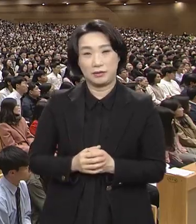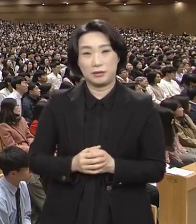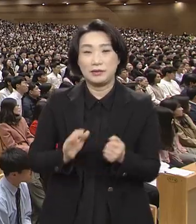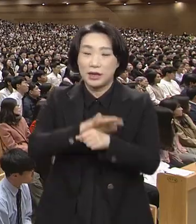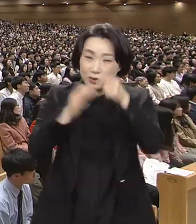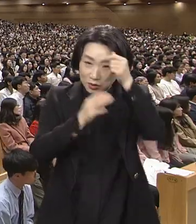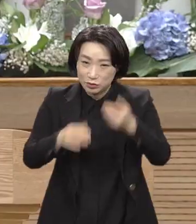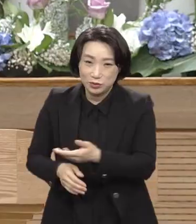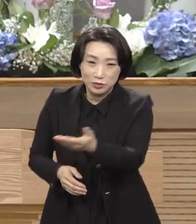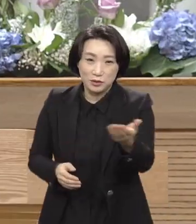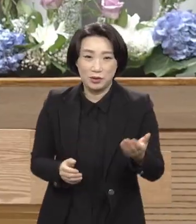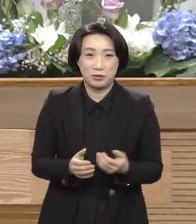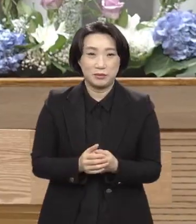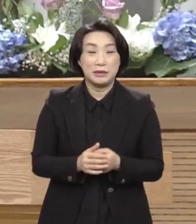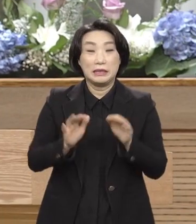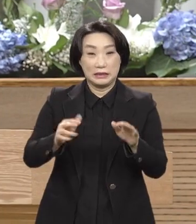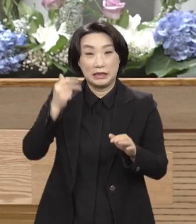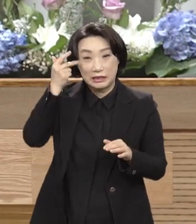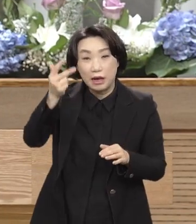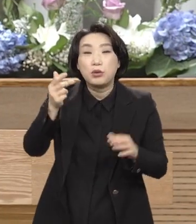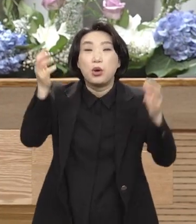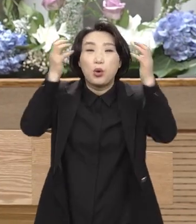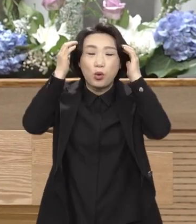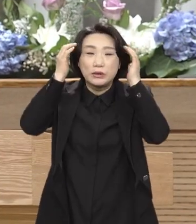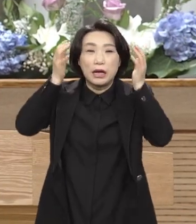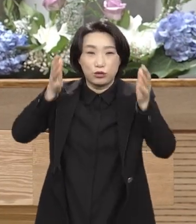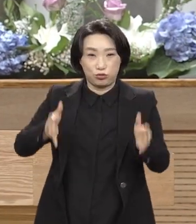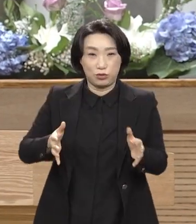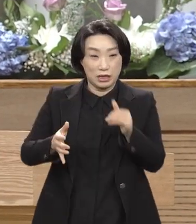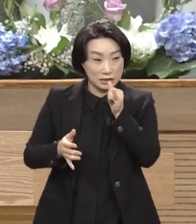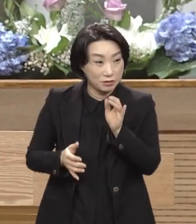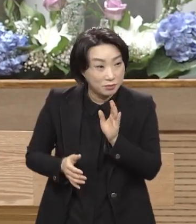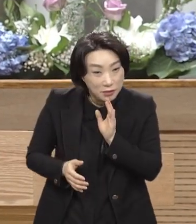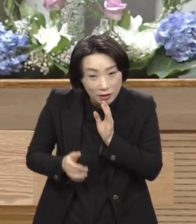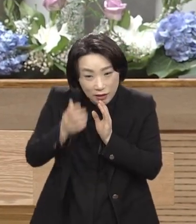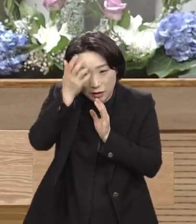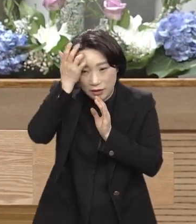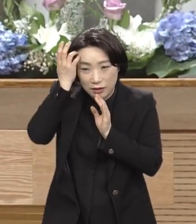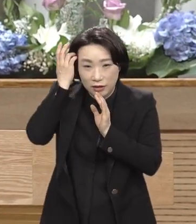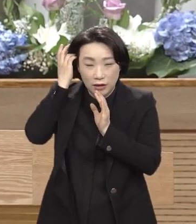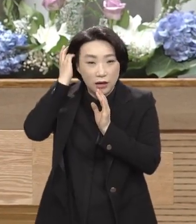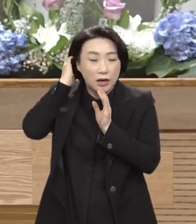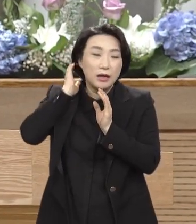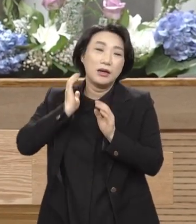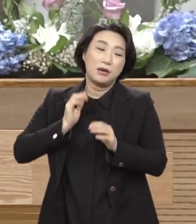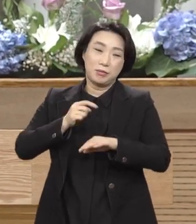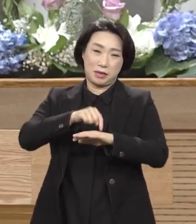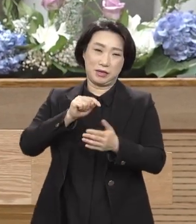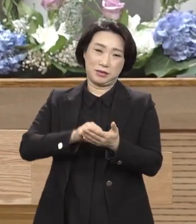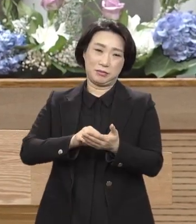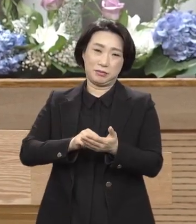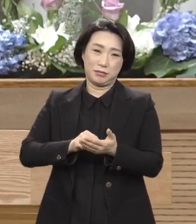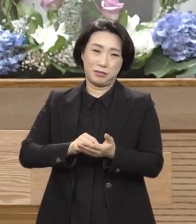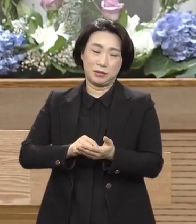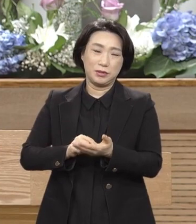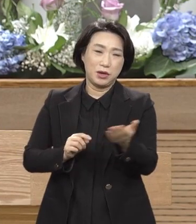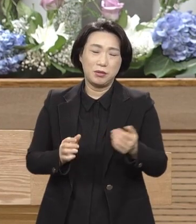성교여 다음 주간이 고난 주간이요 마음으로 이 고난 주간에